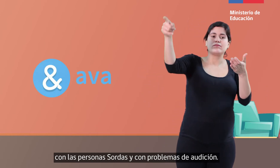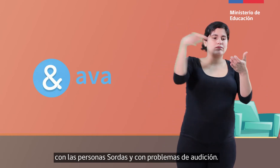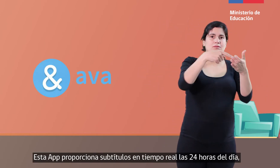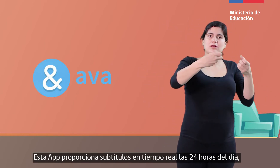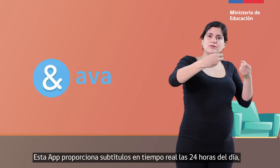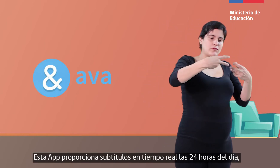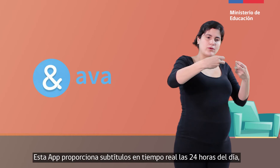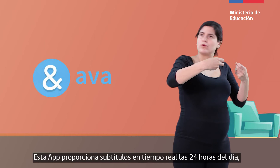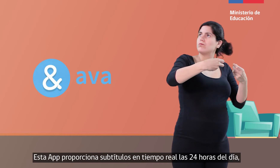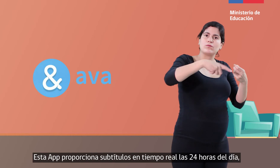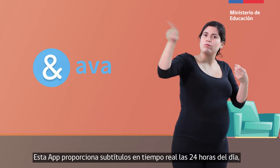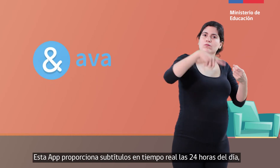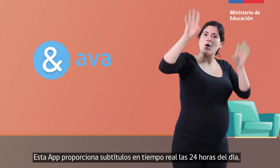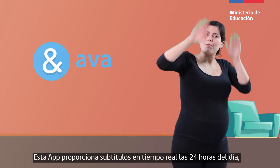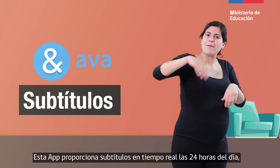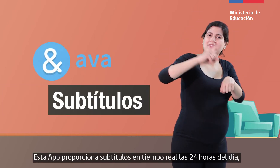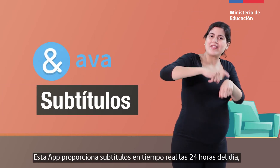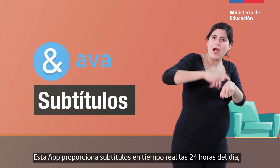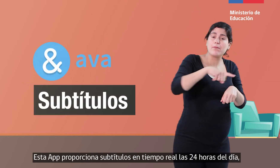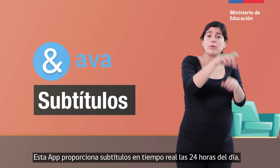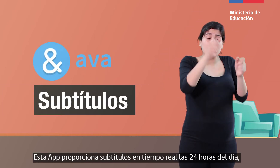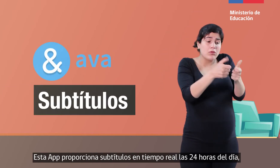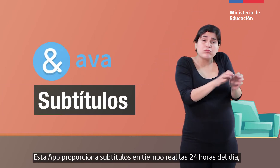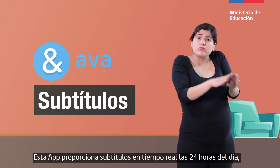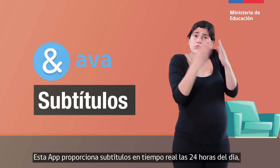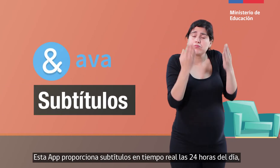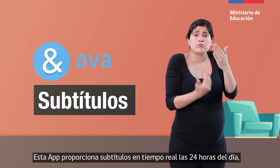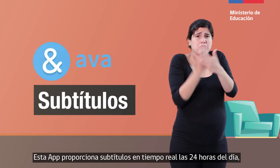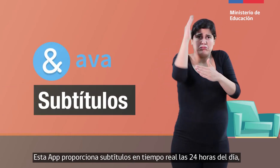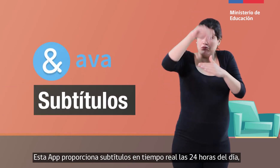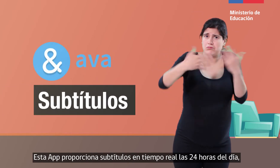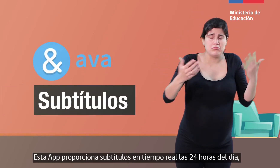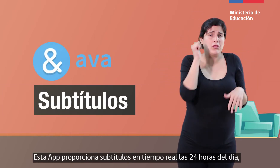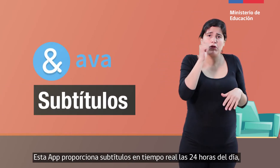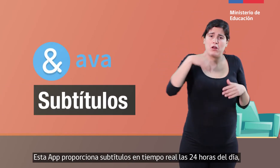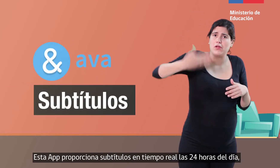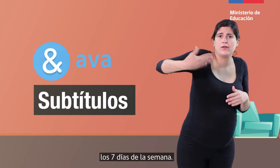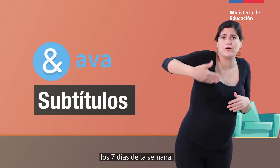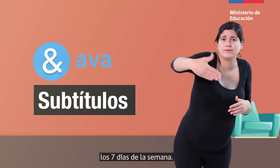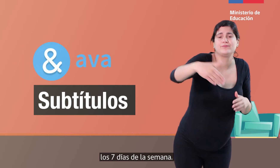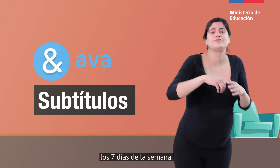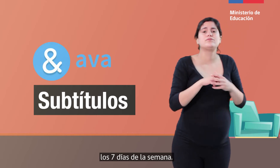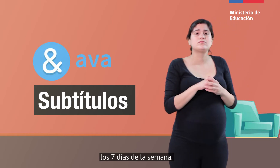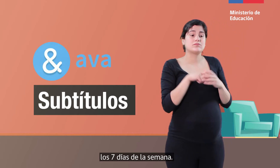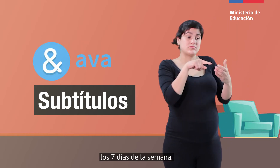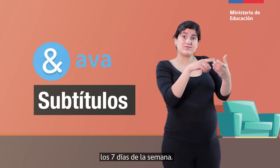Esta app proporciona subtítulos en tiempo real las 24 horas del día, los 7 días de la semana.